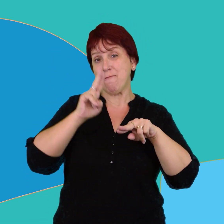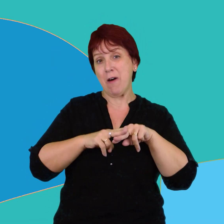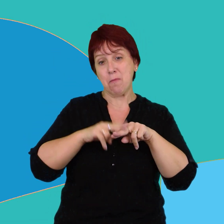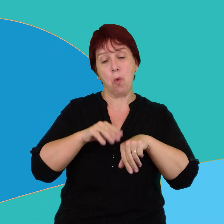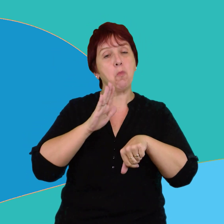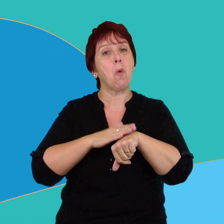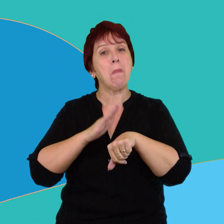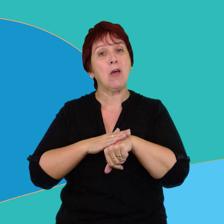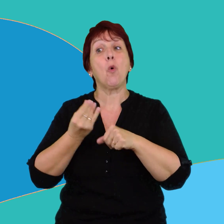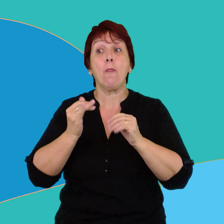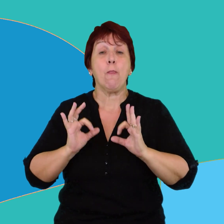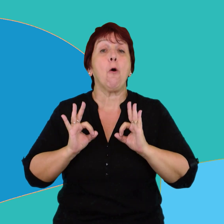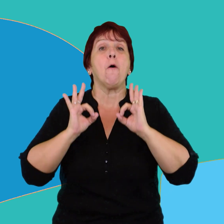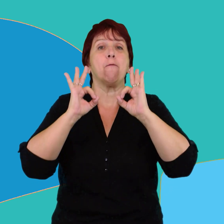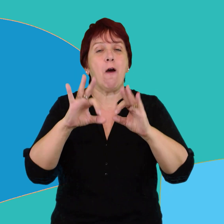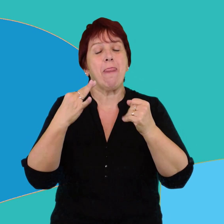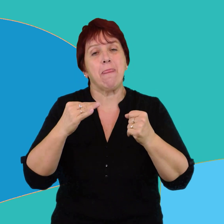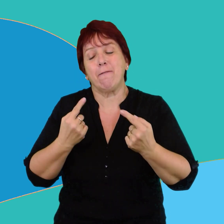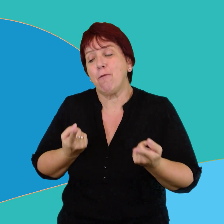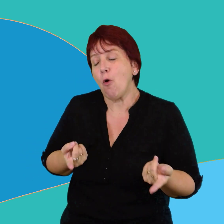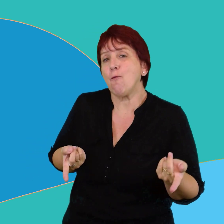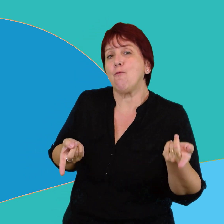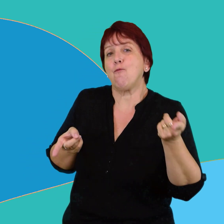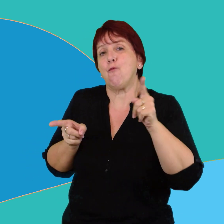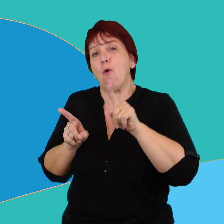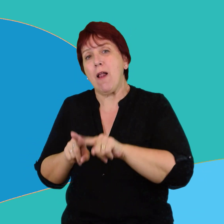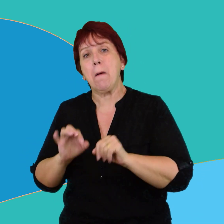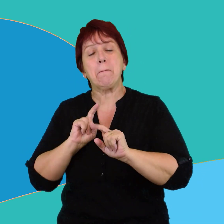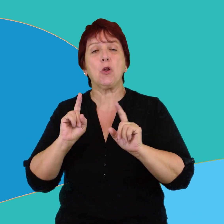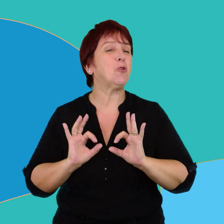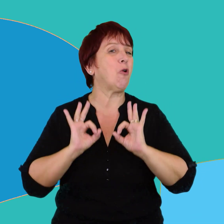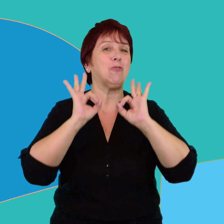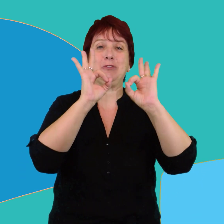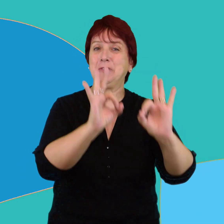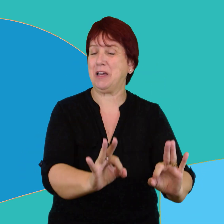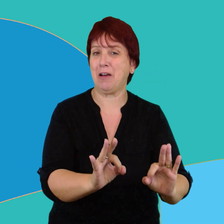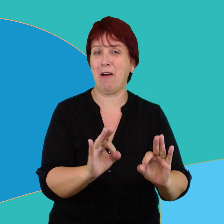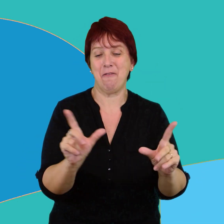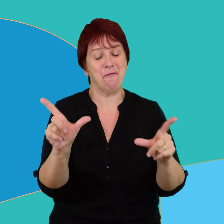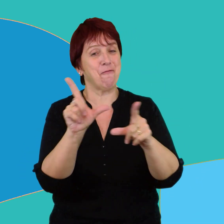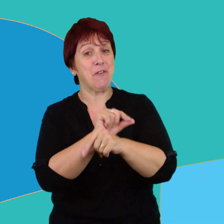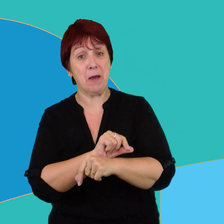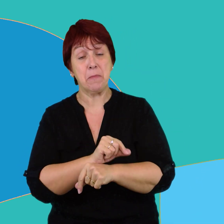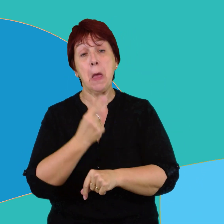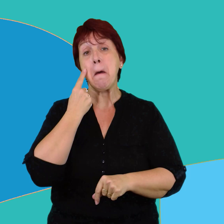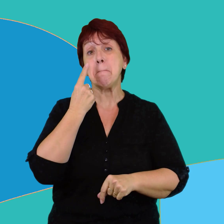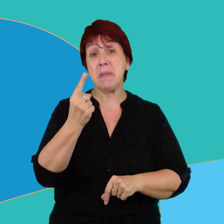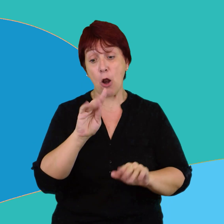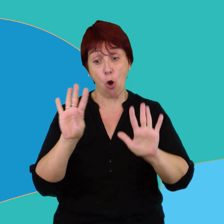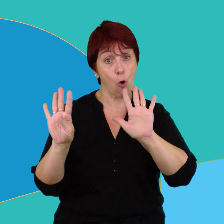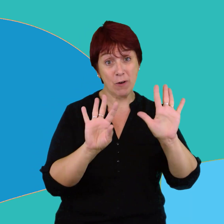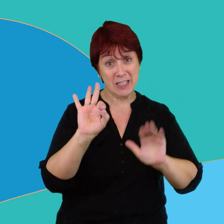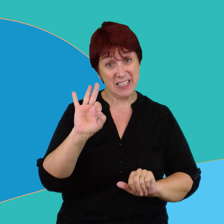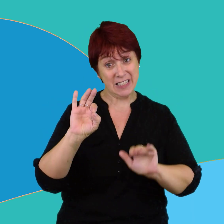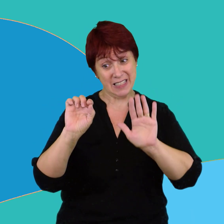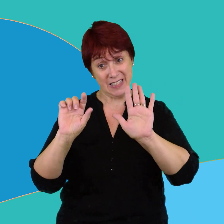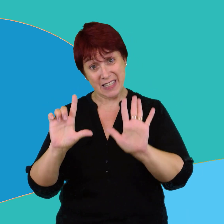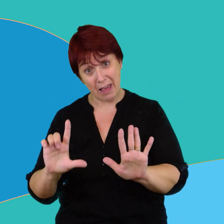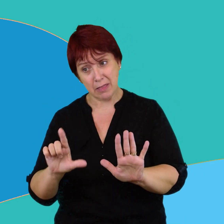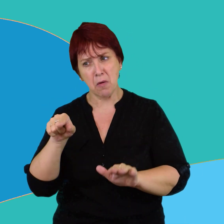travesía y debió volver sin completar la expedición. En 1907, el tenaz